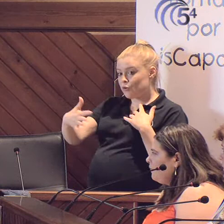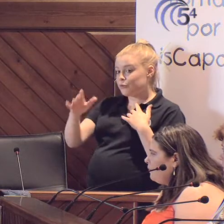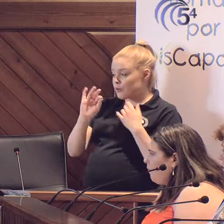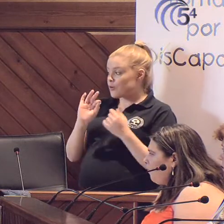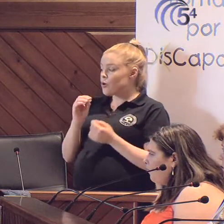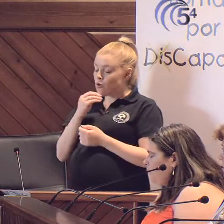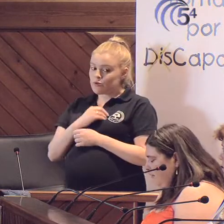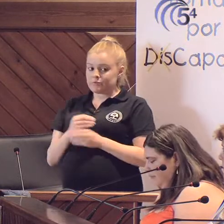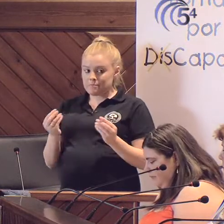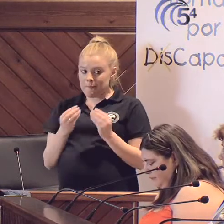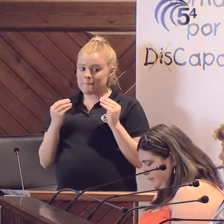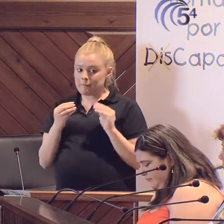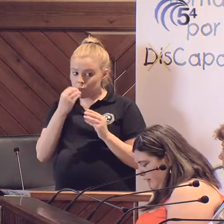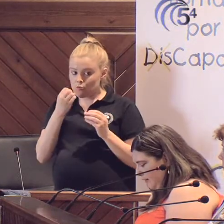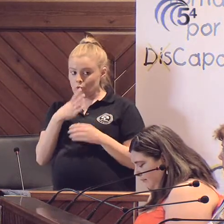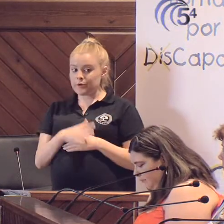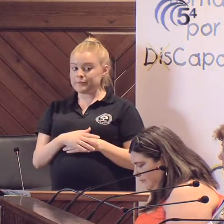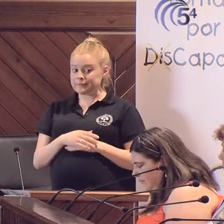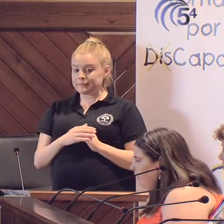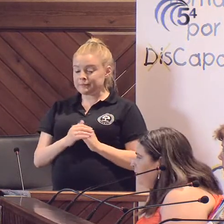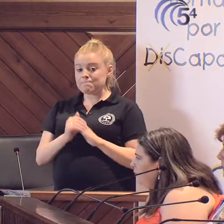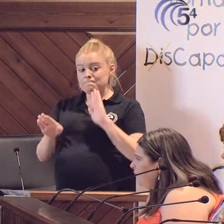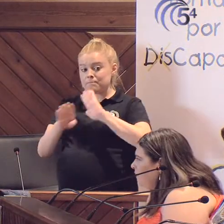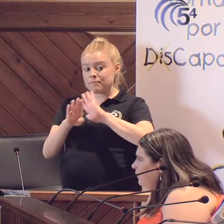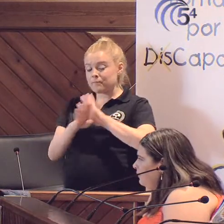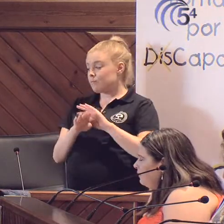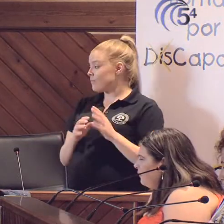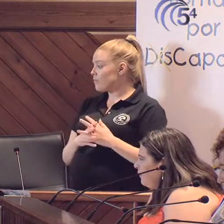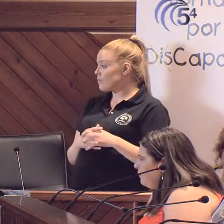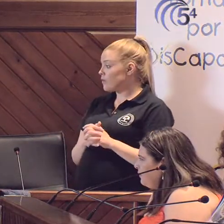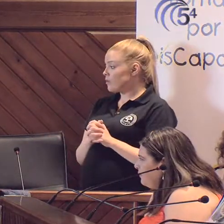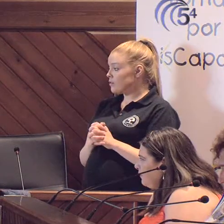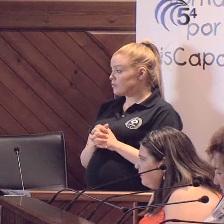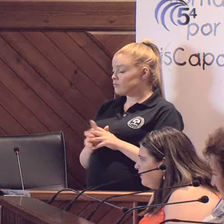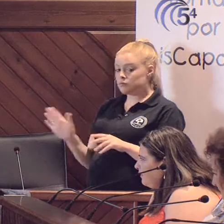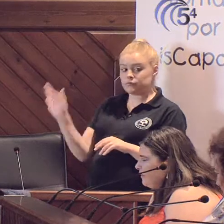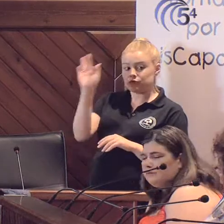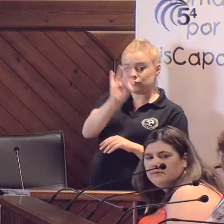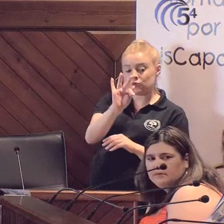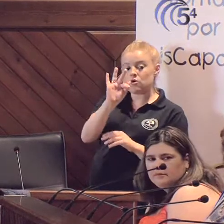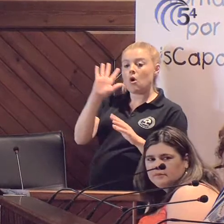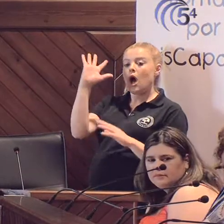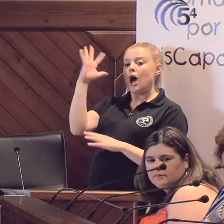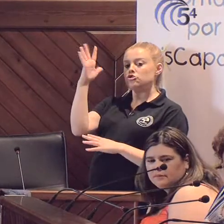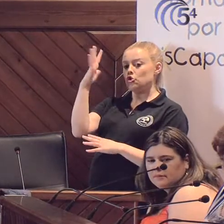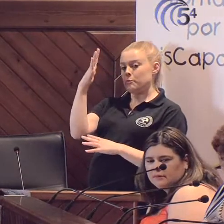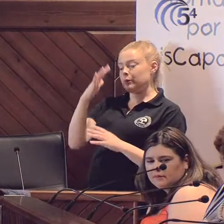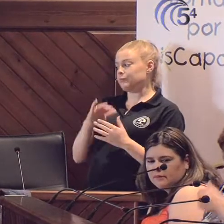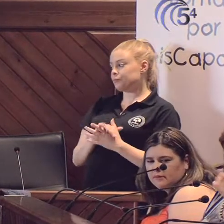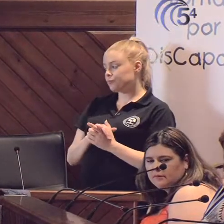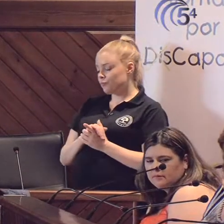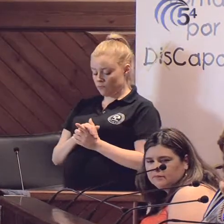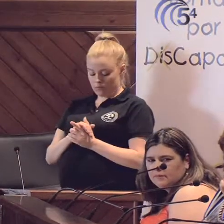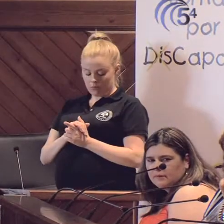bastante bueno a la jornada. Seguimos ahora con Asorpe. Nos